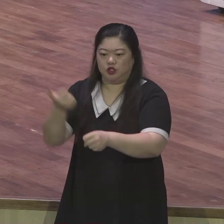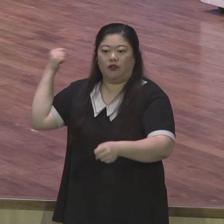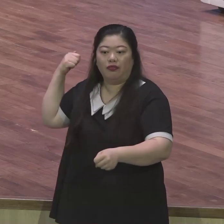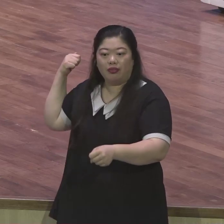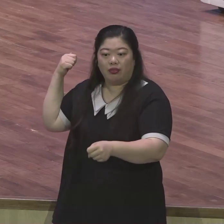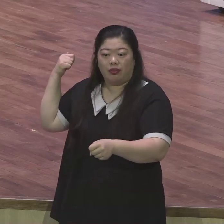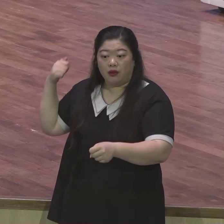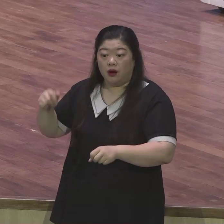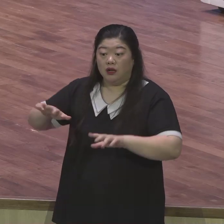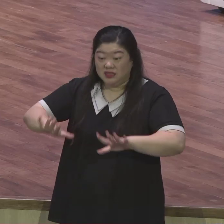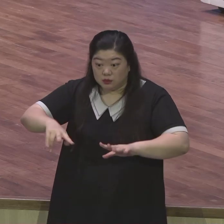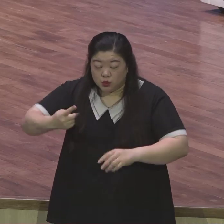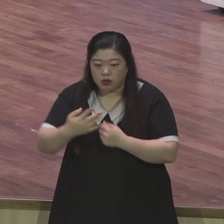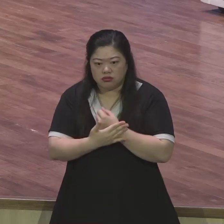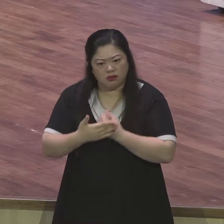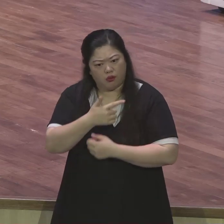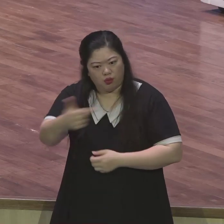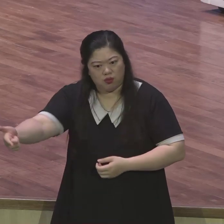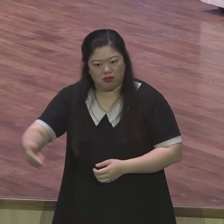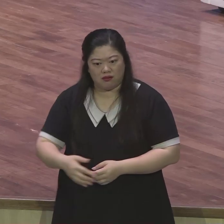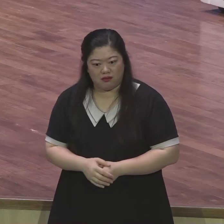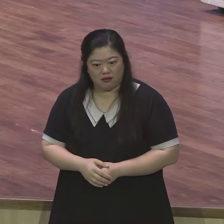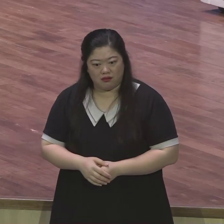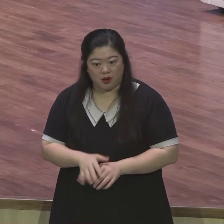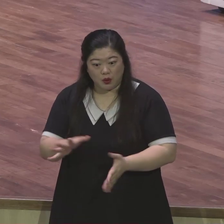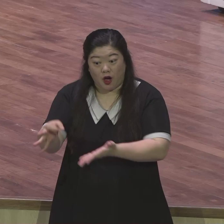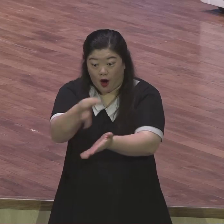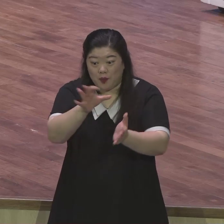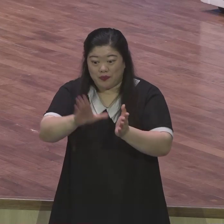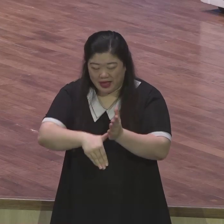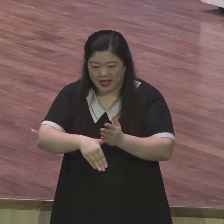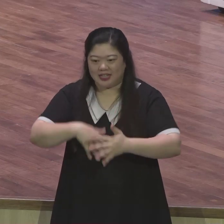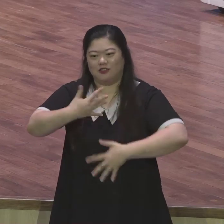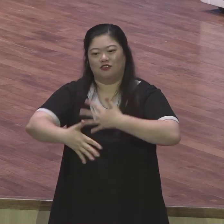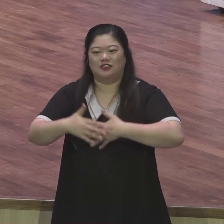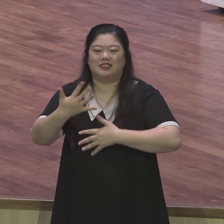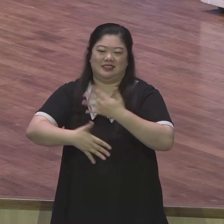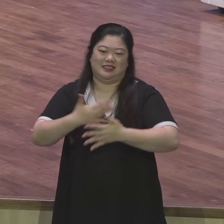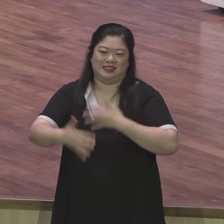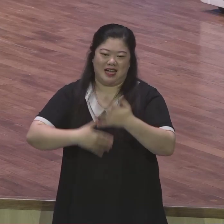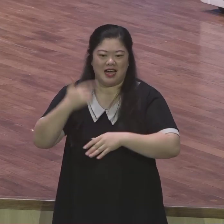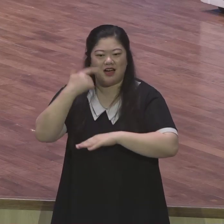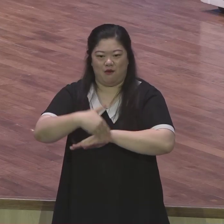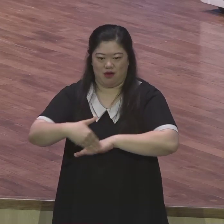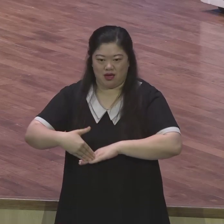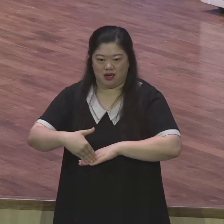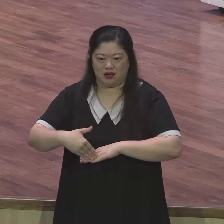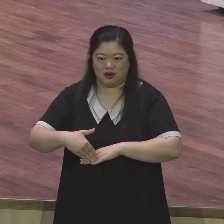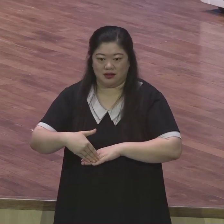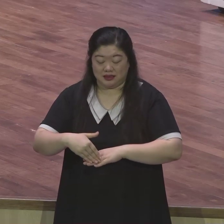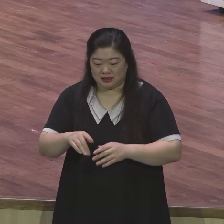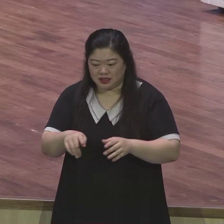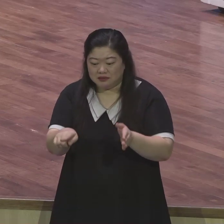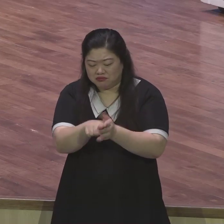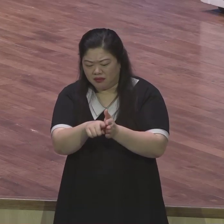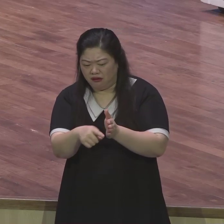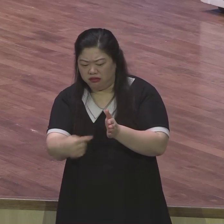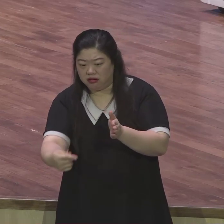변화되었고 오늘도 우리는 헌금 찬양으로 이 믿음을 고백할 것입니다 우리의 뒤로 물러가지 않는 믿음이 후대에게 전달되어서